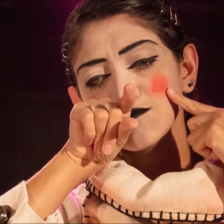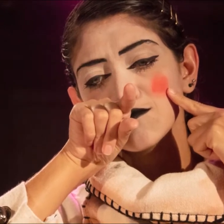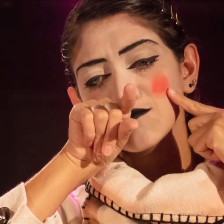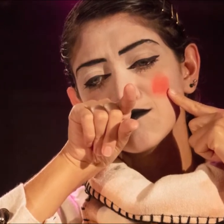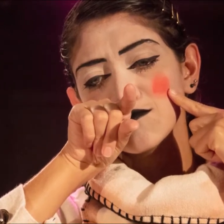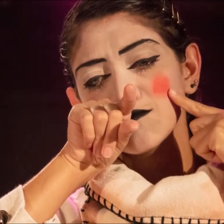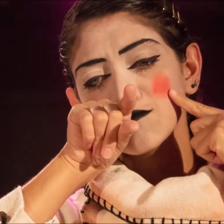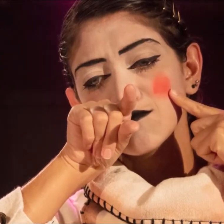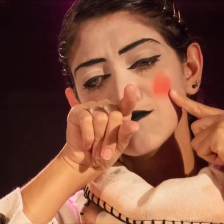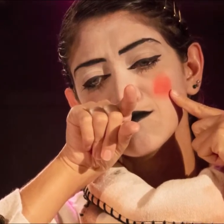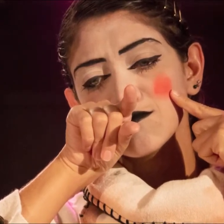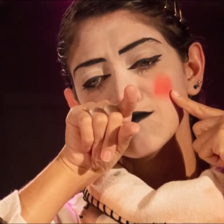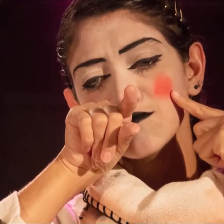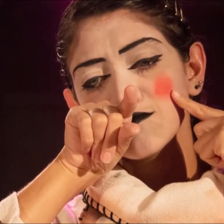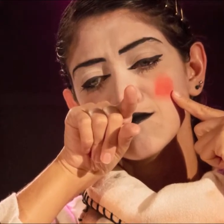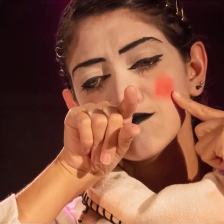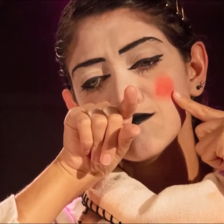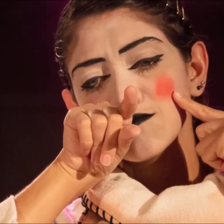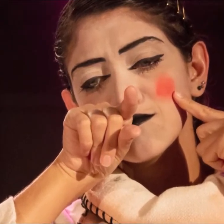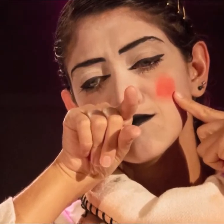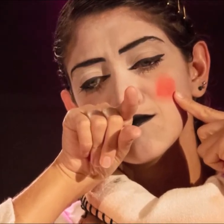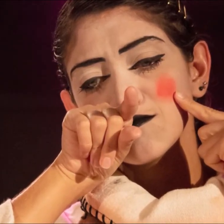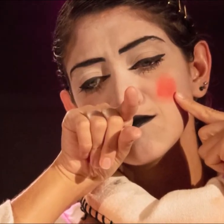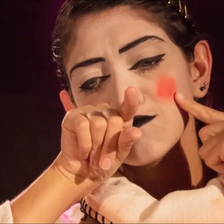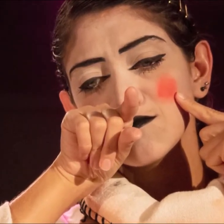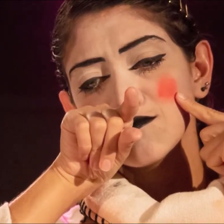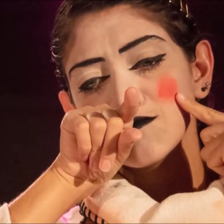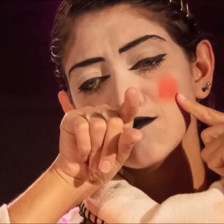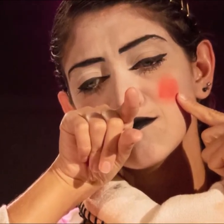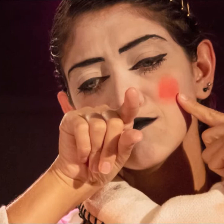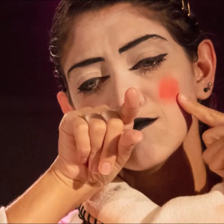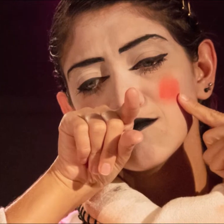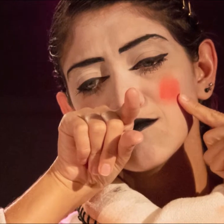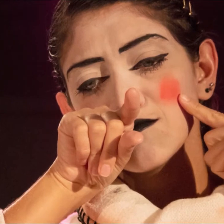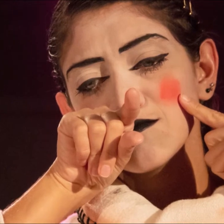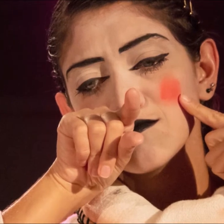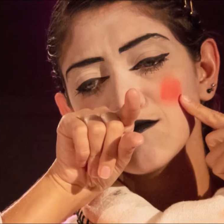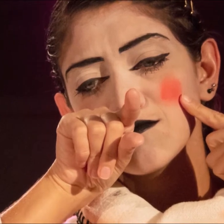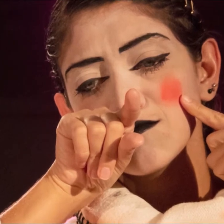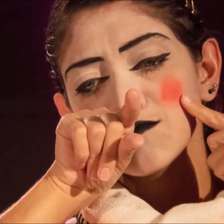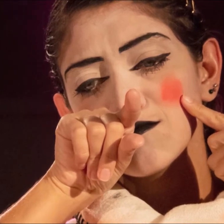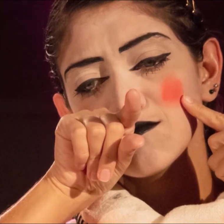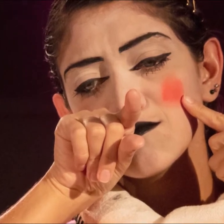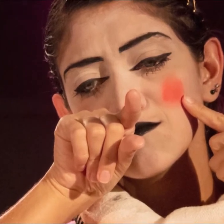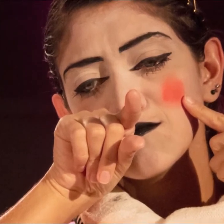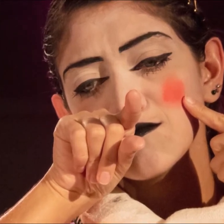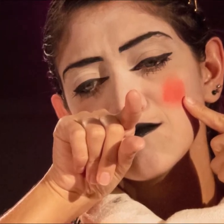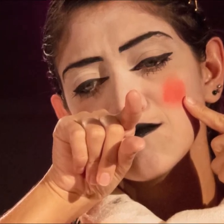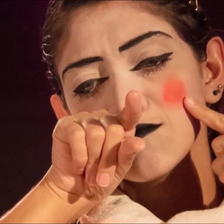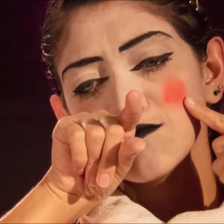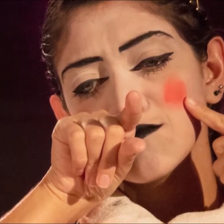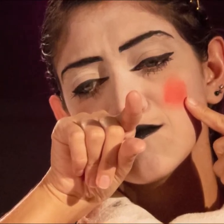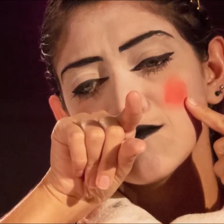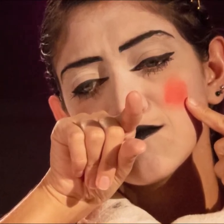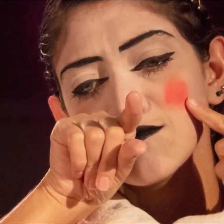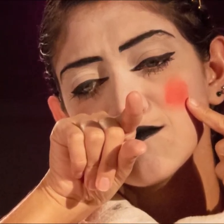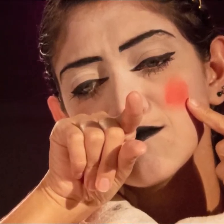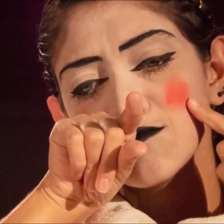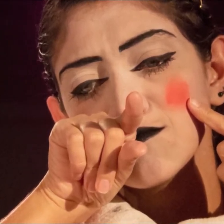jaqueta bege com grandes botões feitos de guizos. Ela está com a mão esquerda encostada em sua bochecha e a outra na